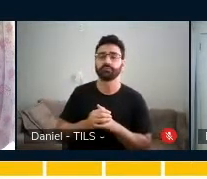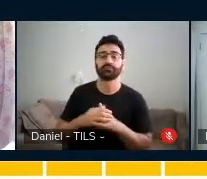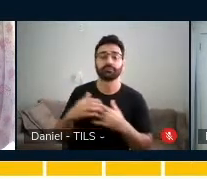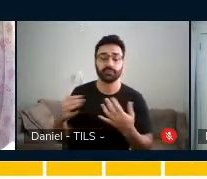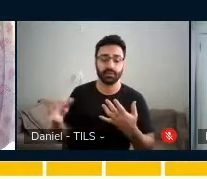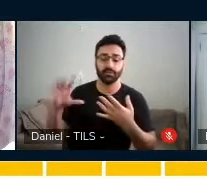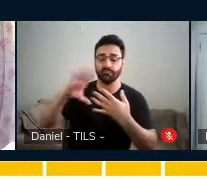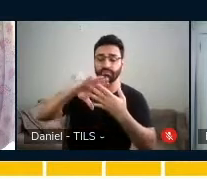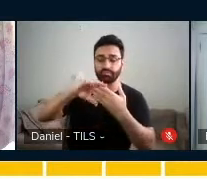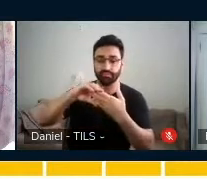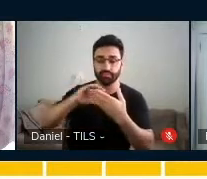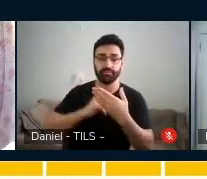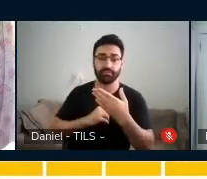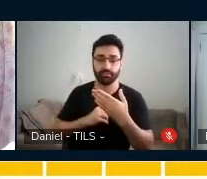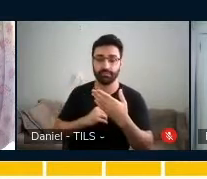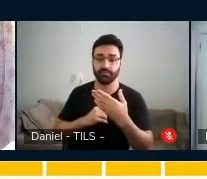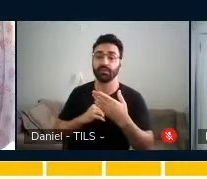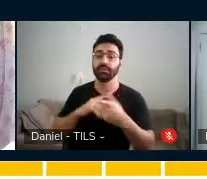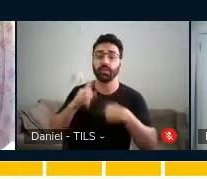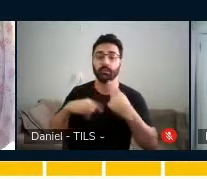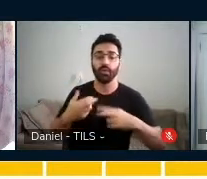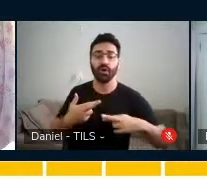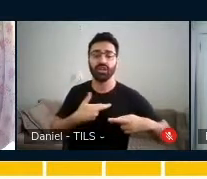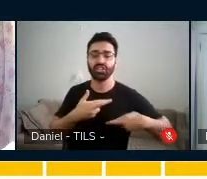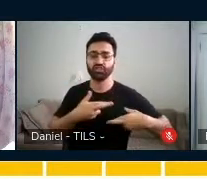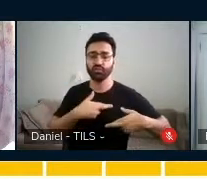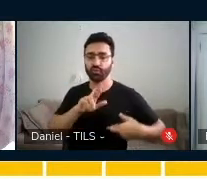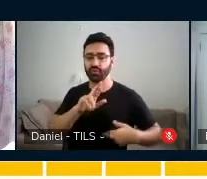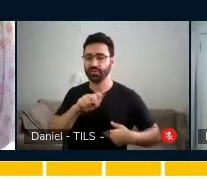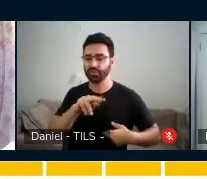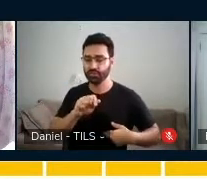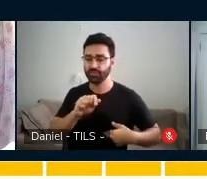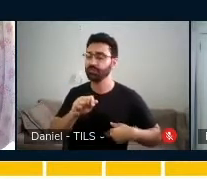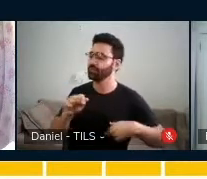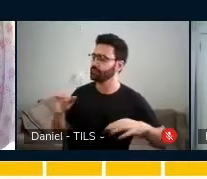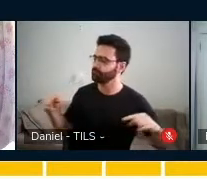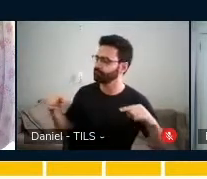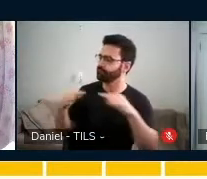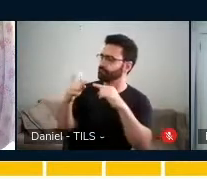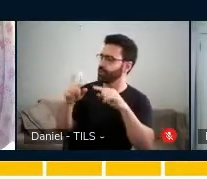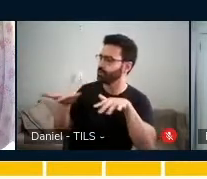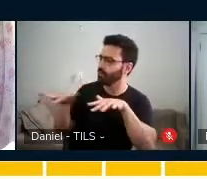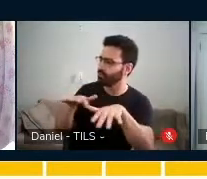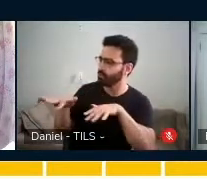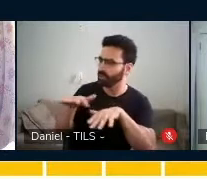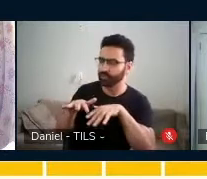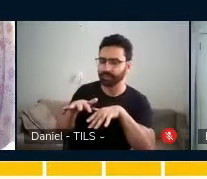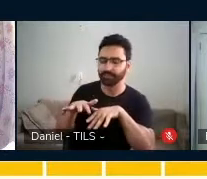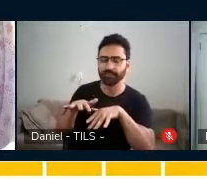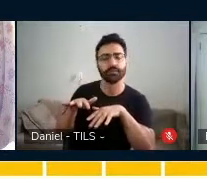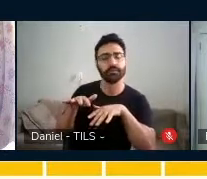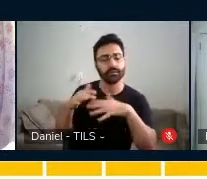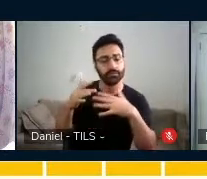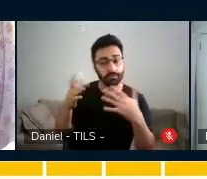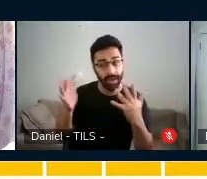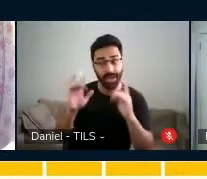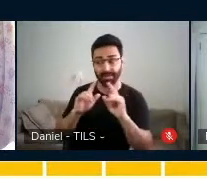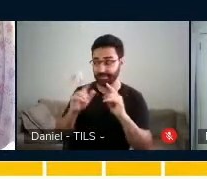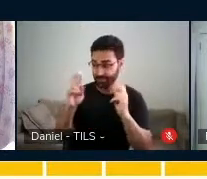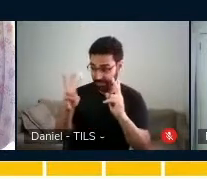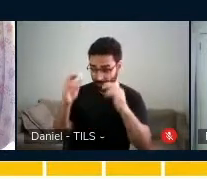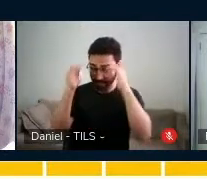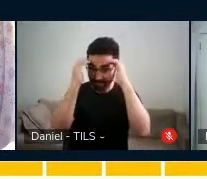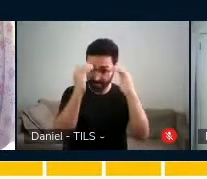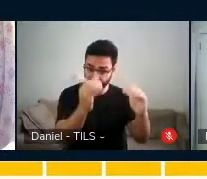percepção do ritmo com a imitação do movimento e eu sempre considerava as suas experiências e